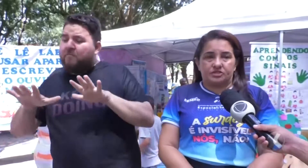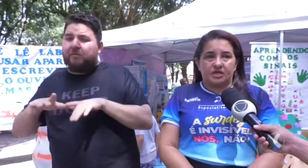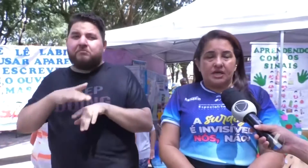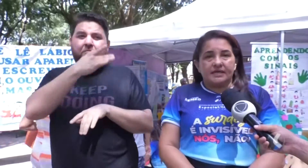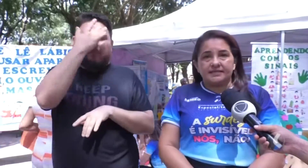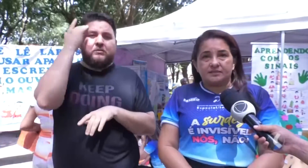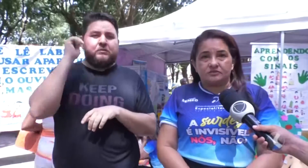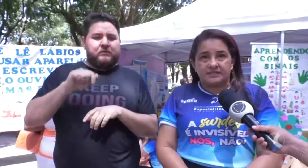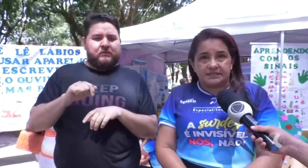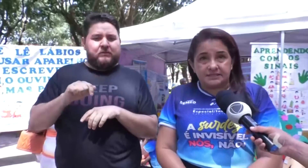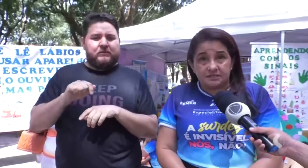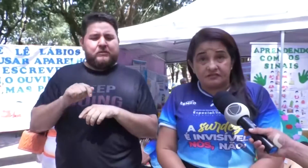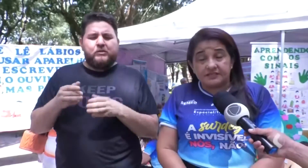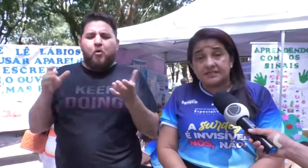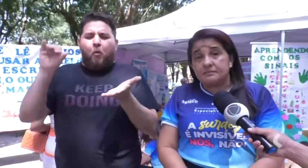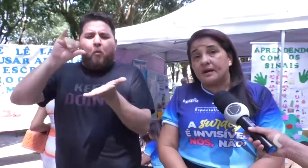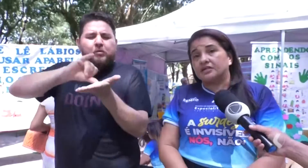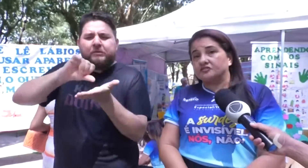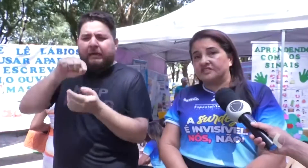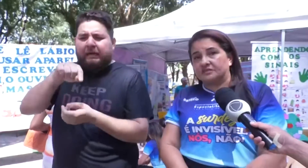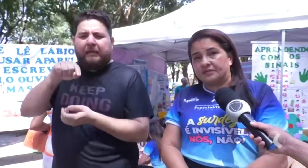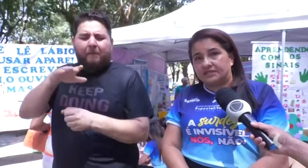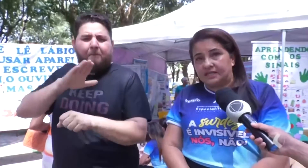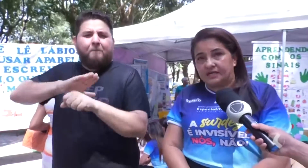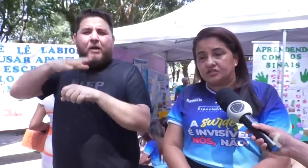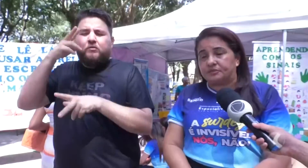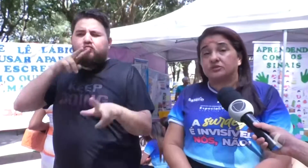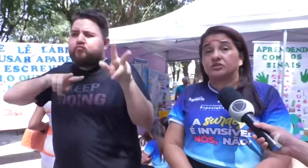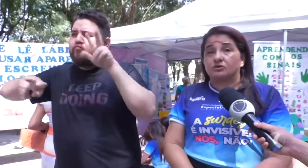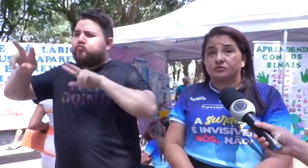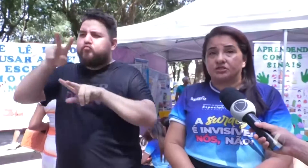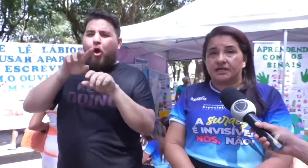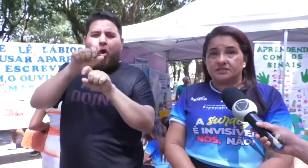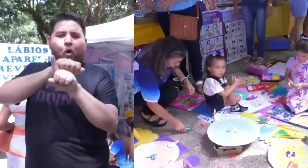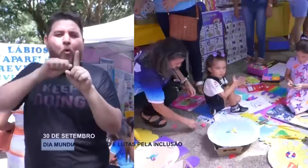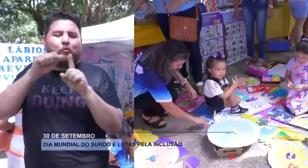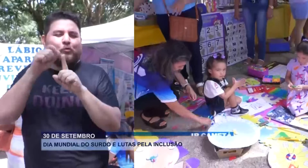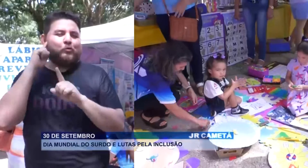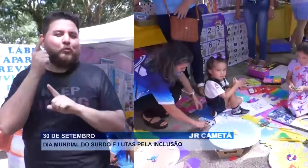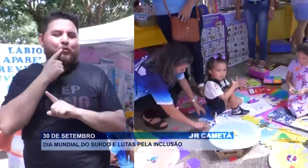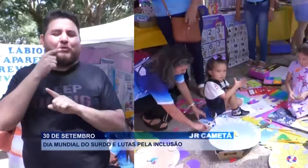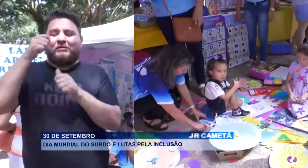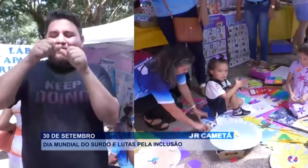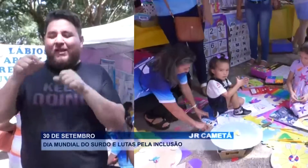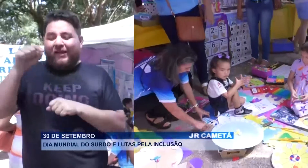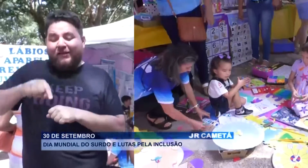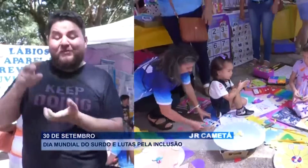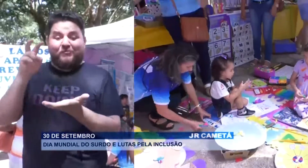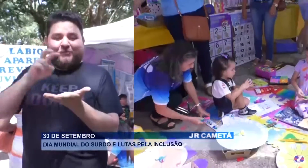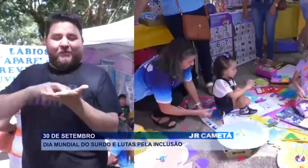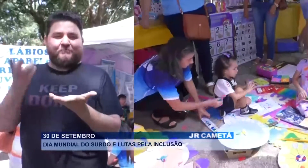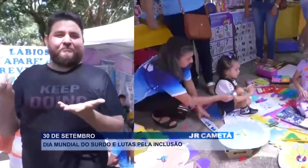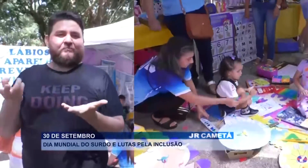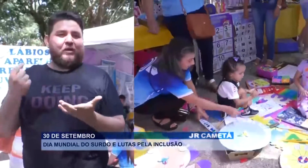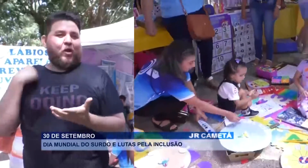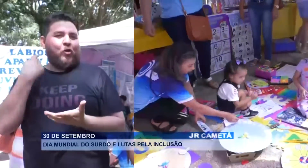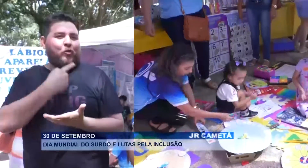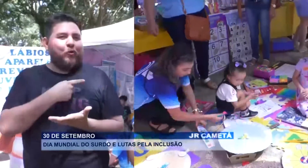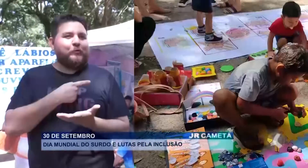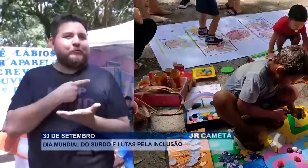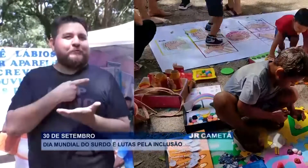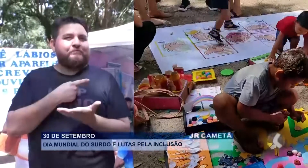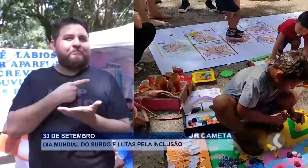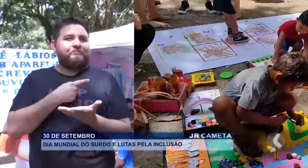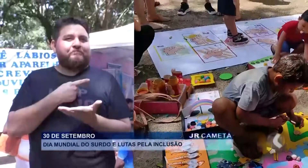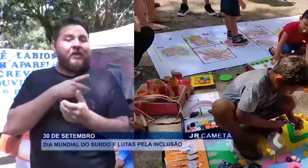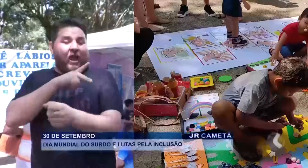pessoas e essa concentração vai trazer mais visibilidade para toda a comunidade surda presente nesta manhã. A gente conta